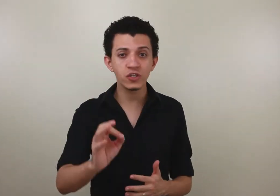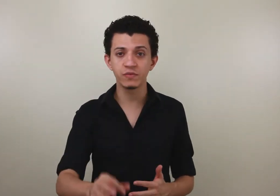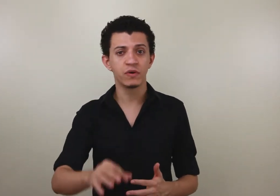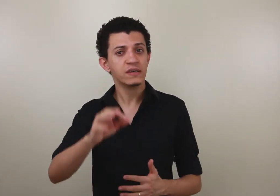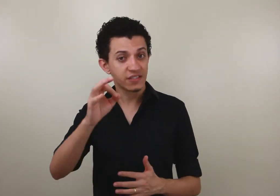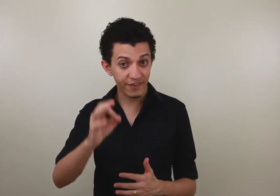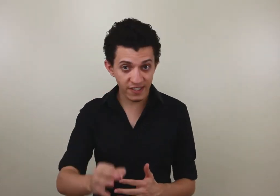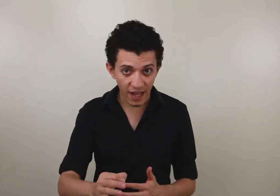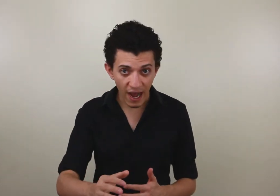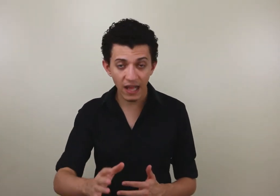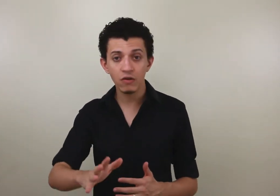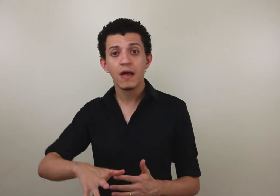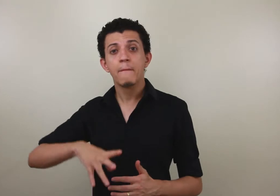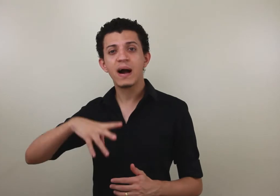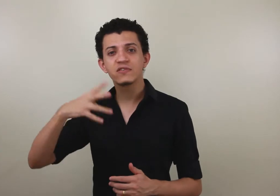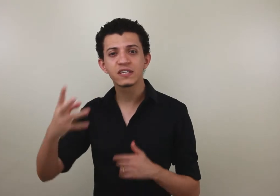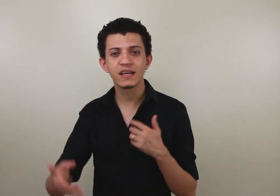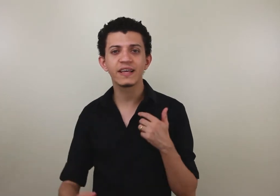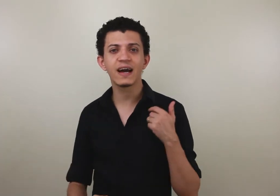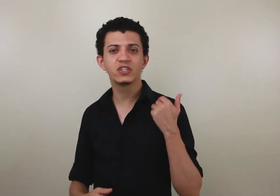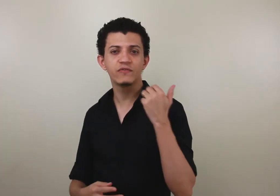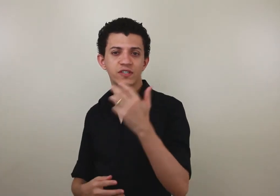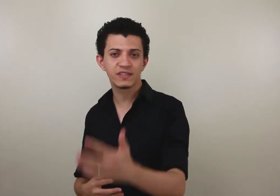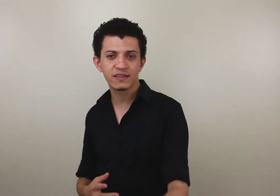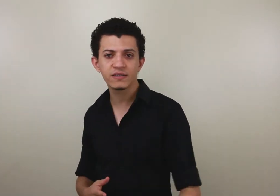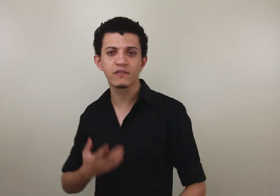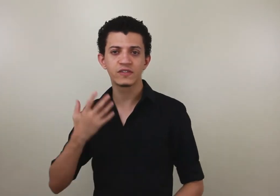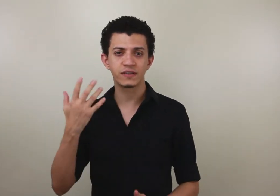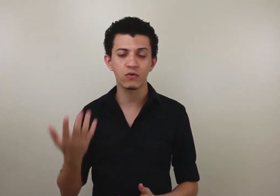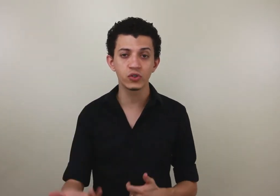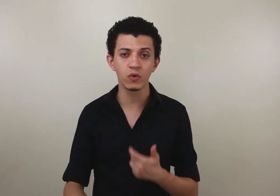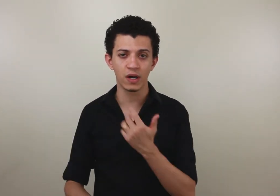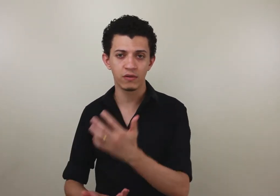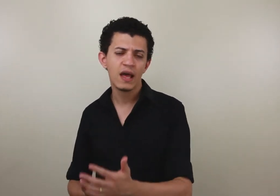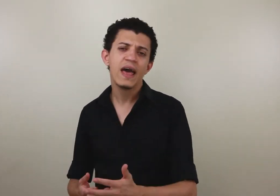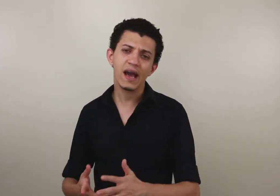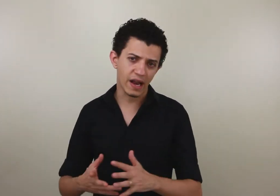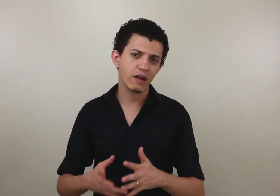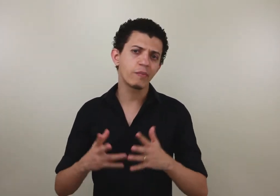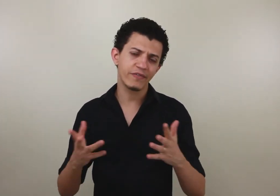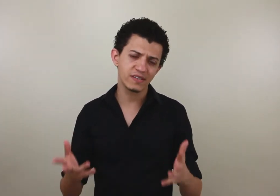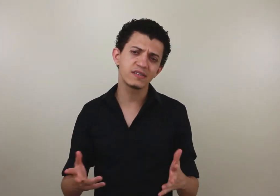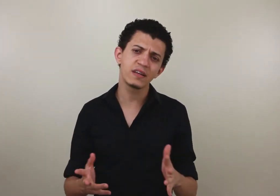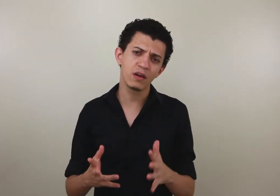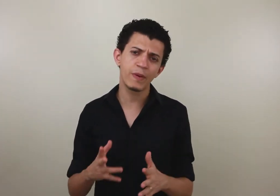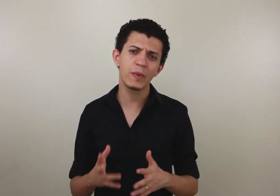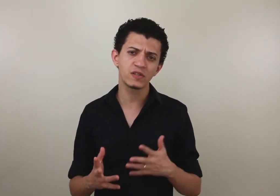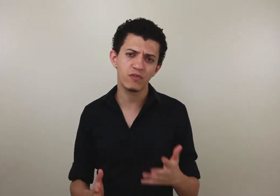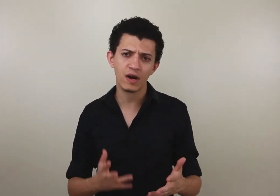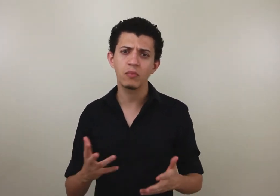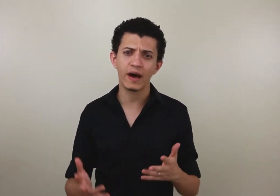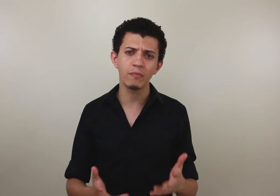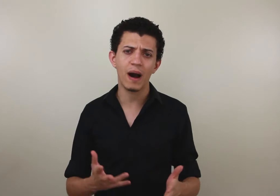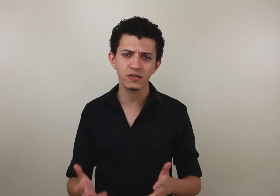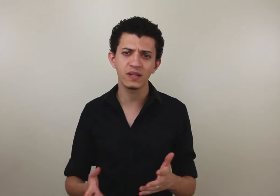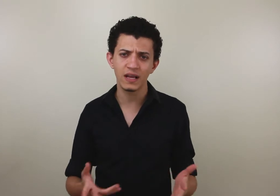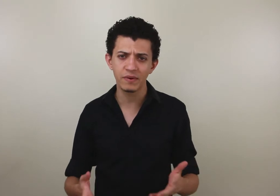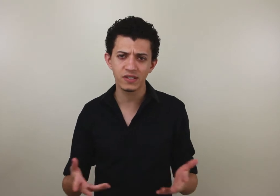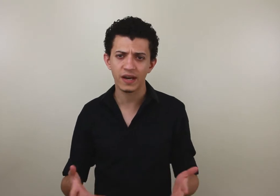Ótimo, você está fazendo errado, mas você está interagindo, você está tentando, você está continuando. É claro que para fazer isso tem que ter o primeiro vocabulário baixo da libras já,